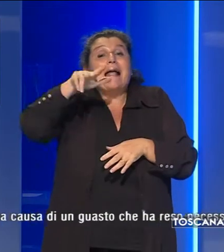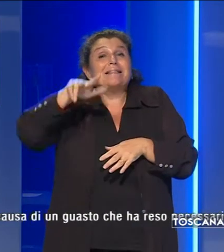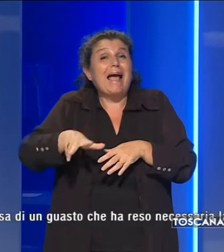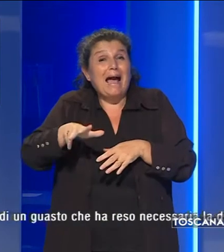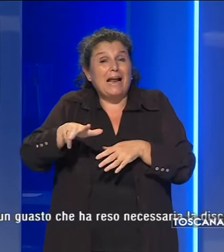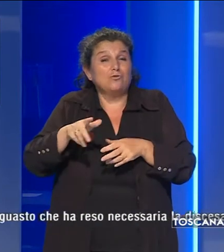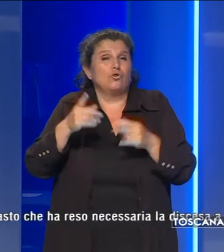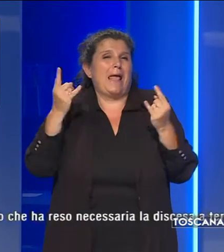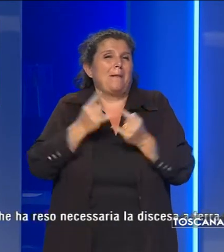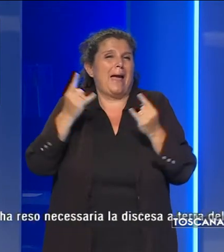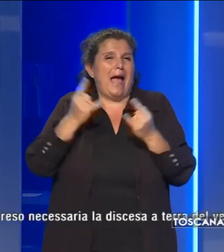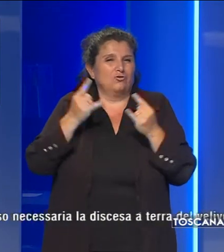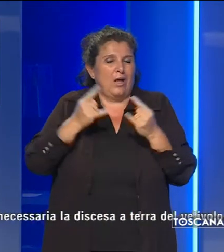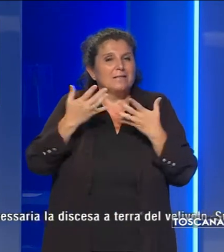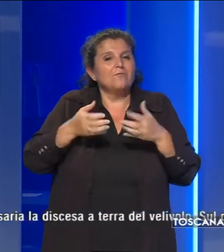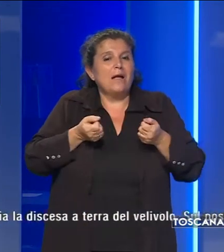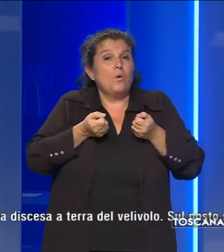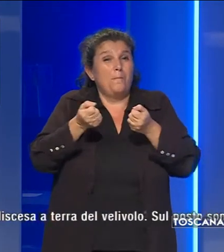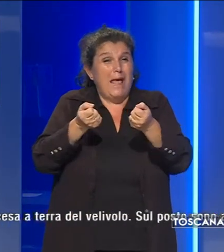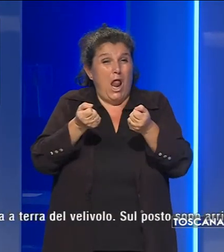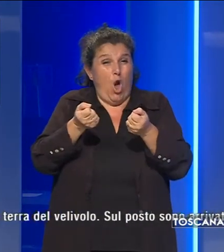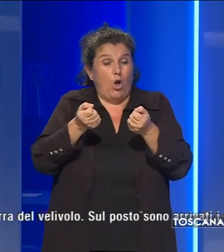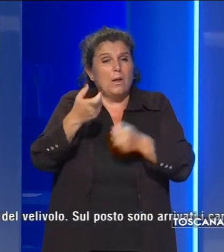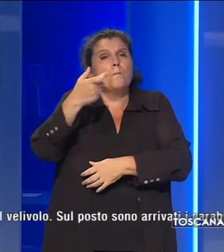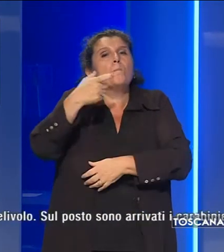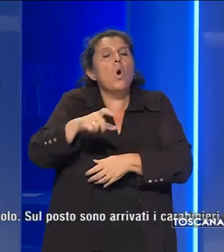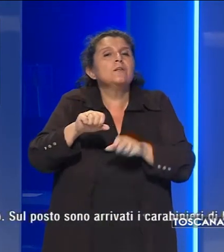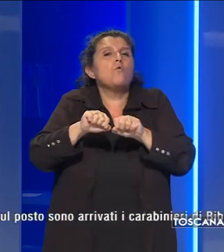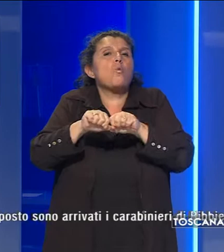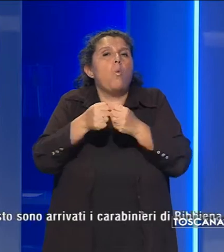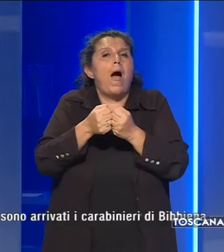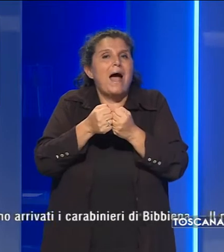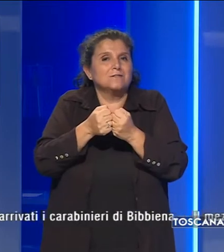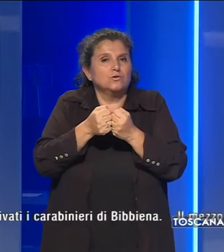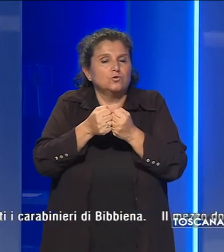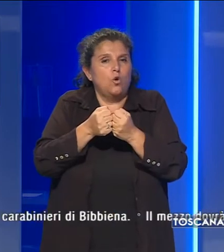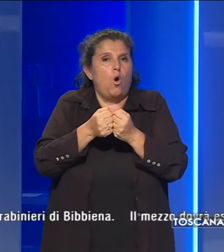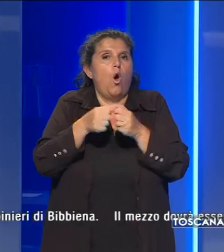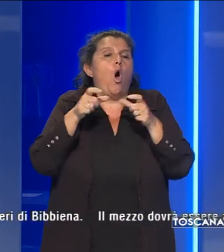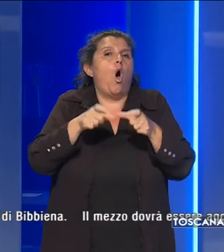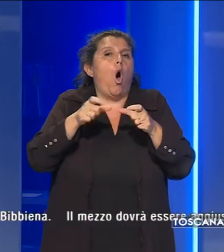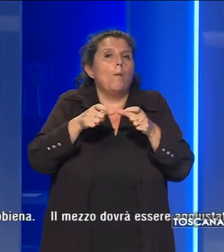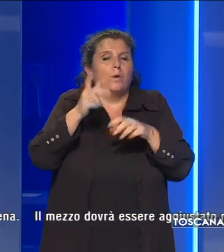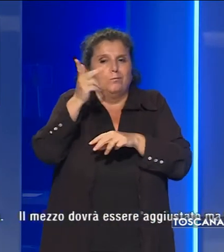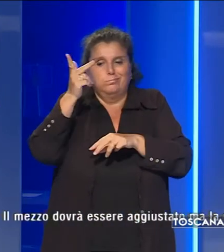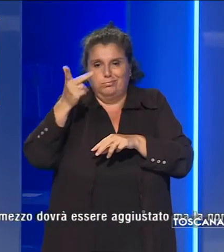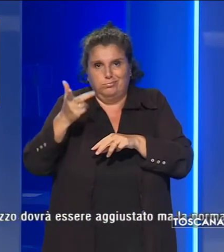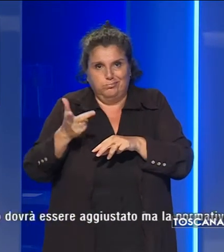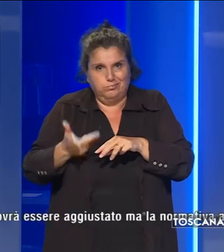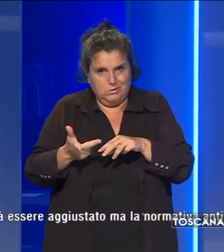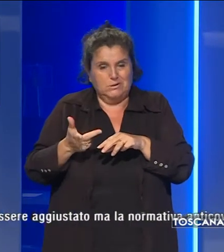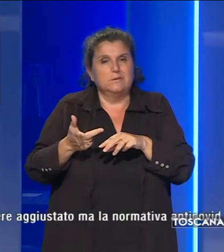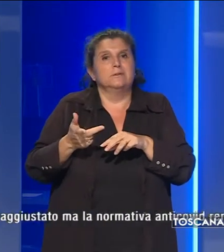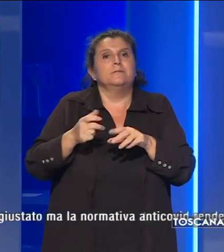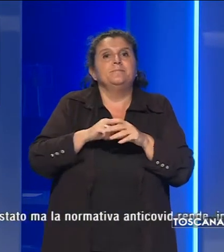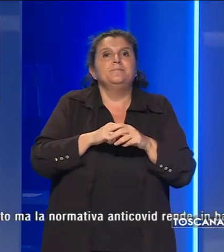d'emergenza effettuato dal pilota a causa di un guasto che ha reso necessaria la discesa a terra del